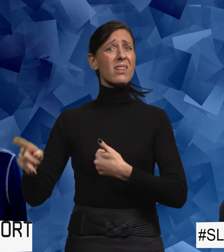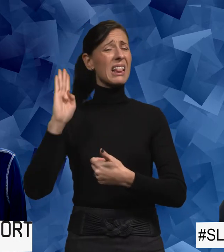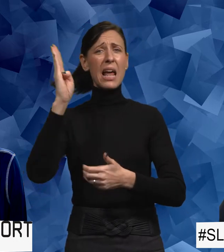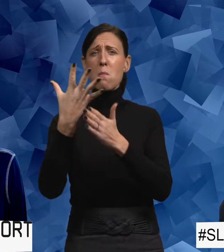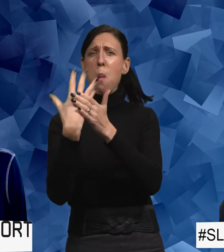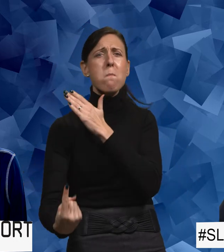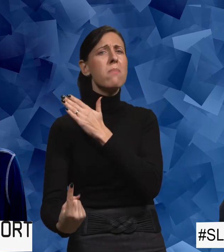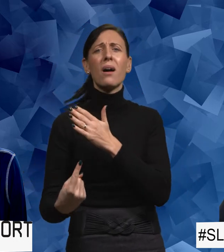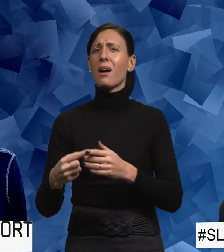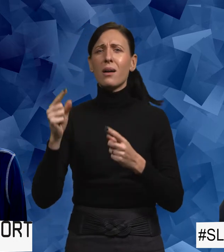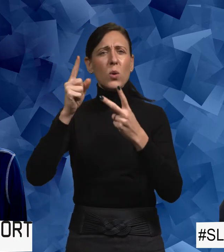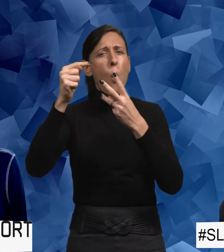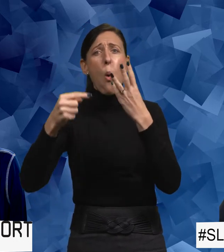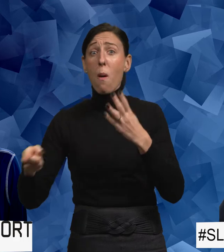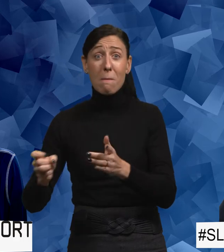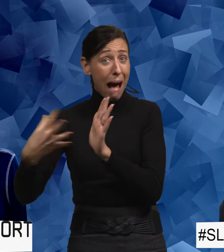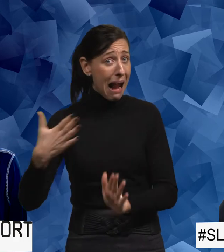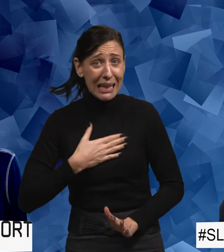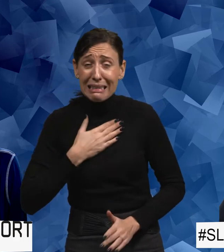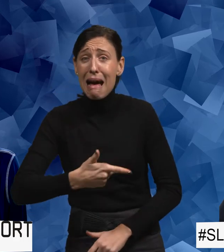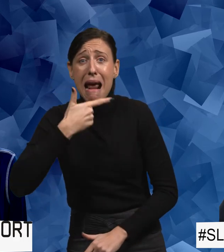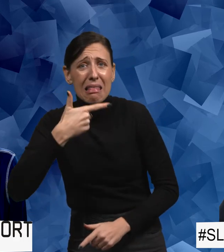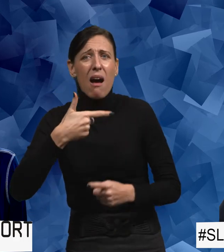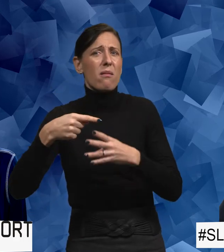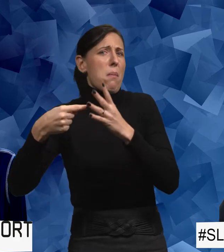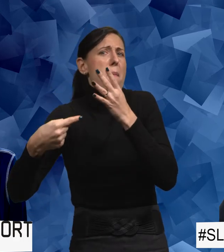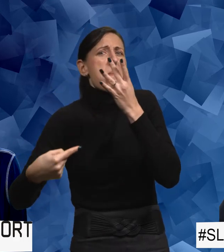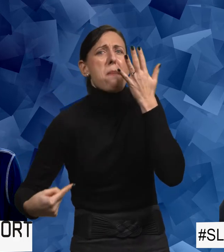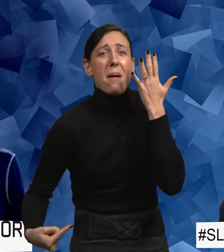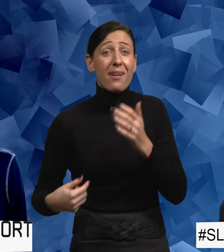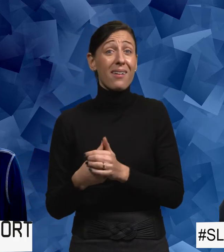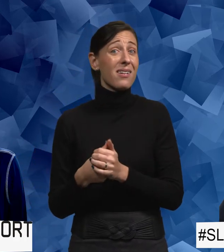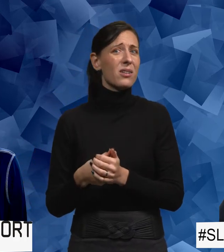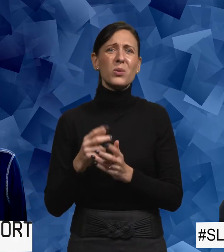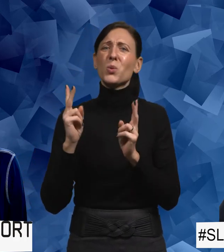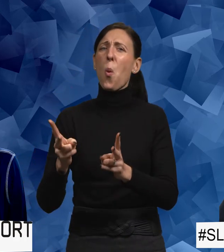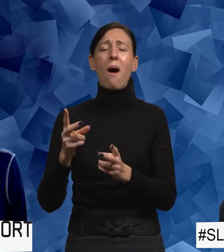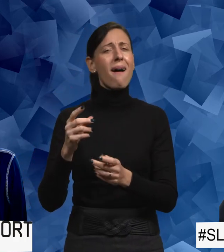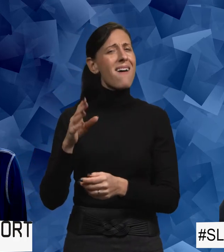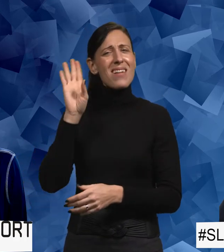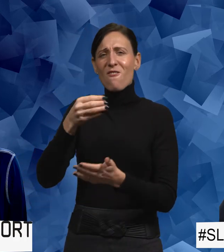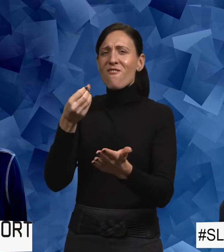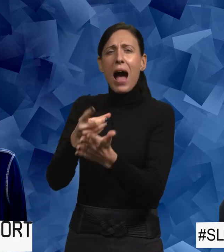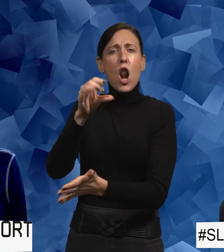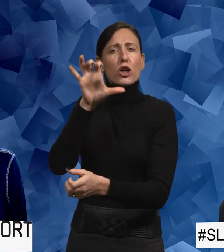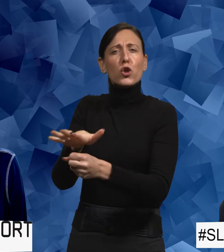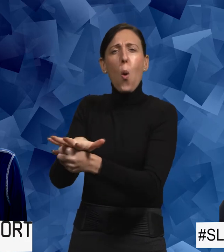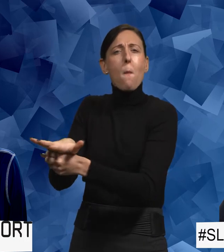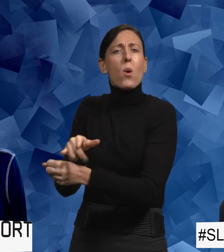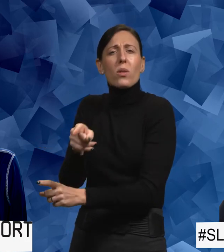ömma punkterna är någonstans. Vad vi är ledsna och rädda för och så vidare. Så att det är ju bara att sätta in på våra mest vänlösa